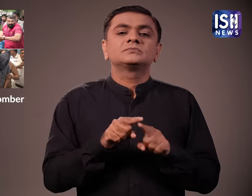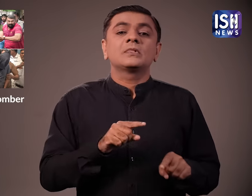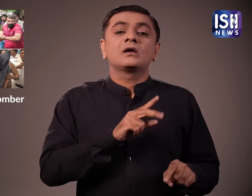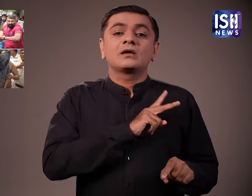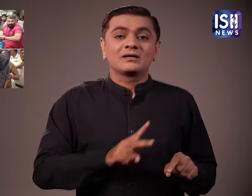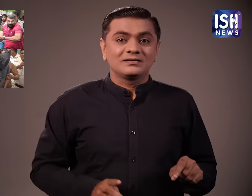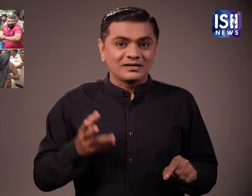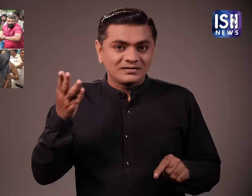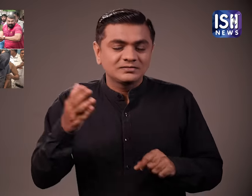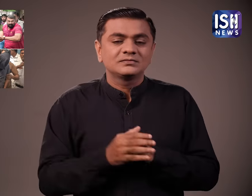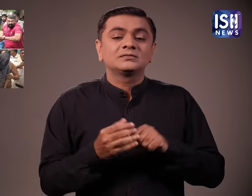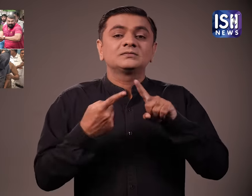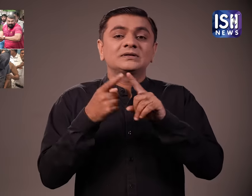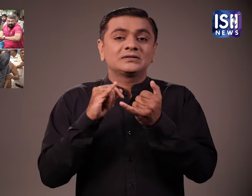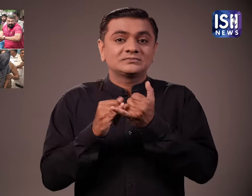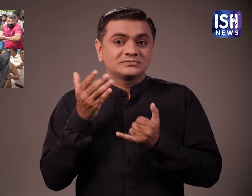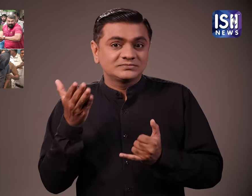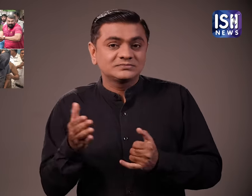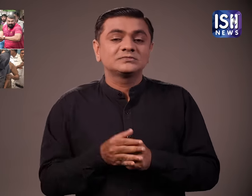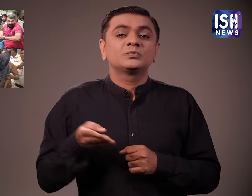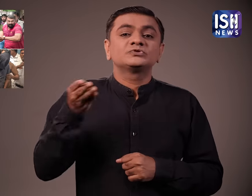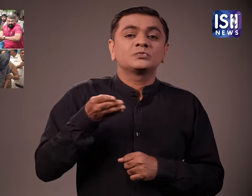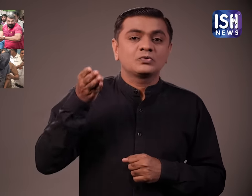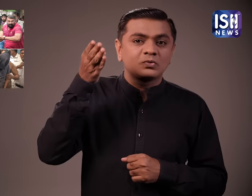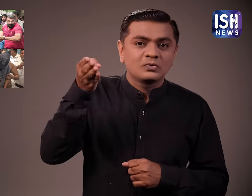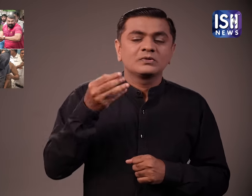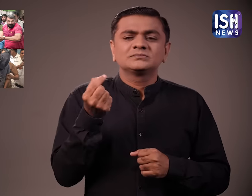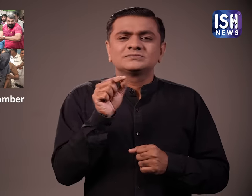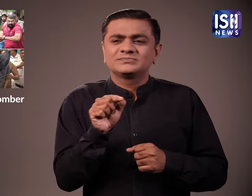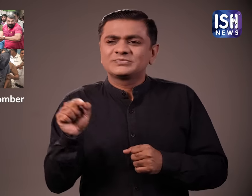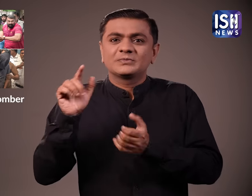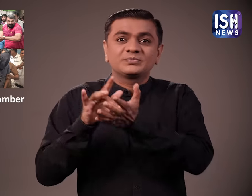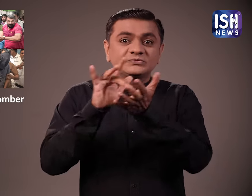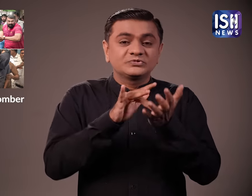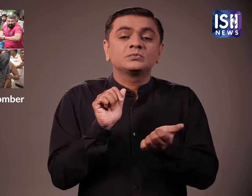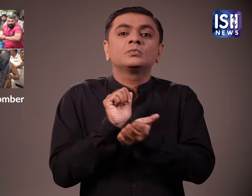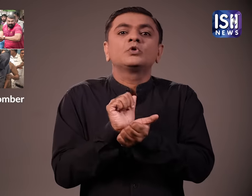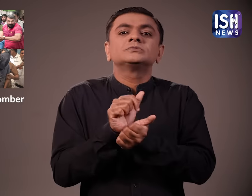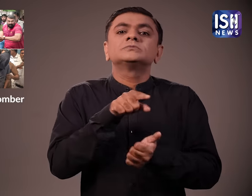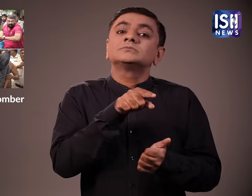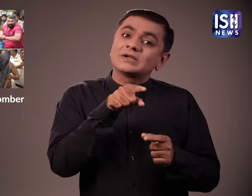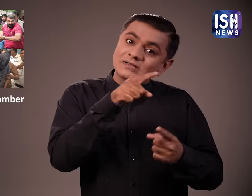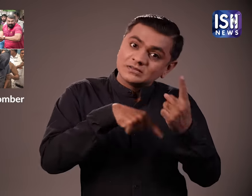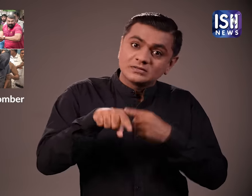करनाटक, तिलंगना और पश्चिम बैंगाल के राज्य पुलिस ने NIA की जांच में मदद के